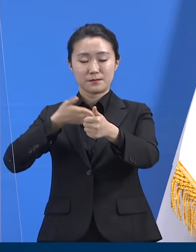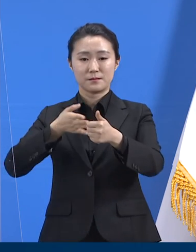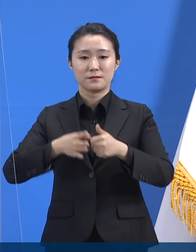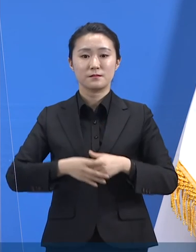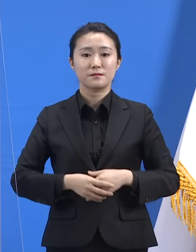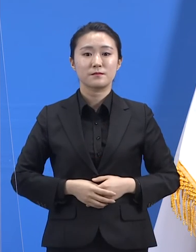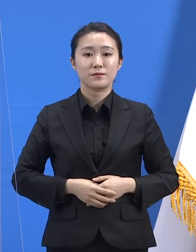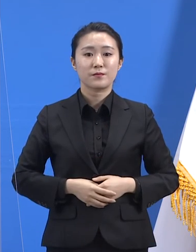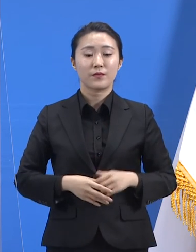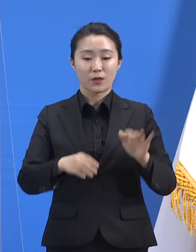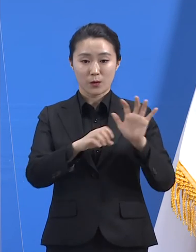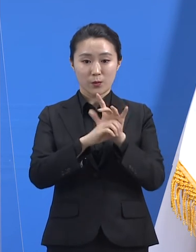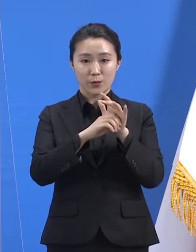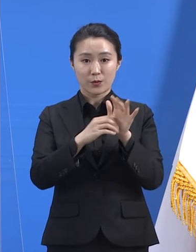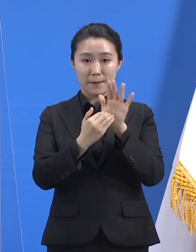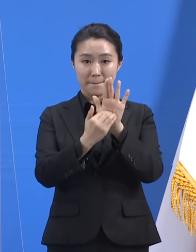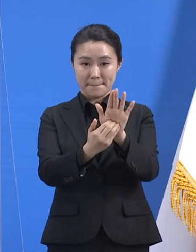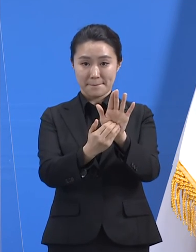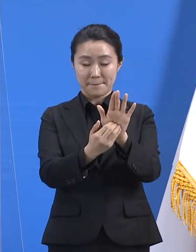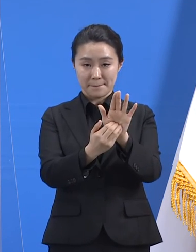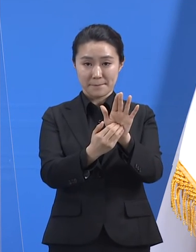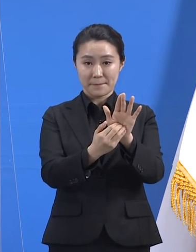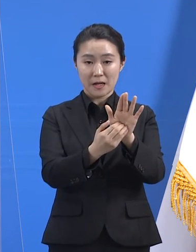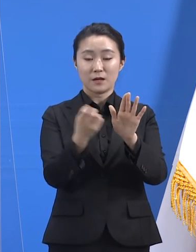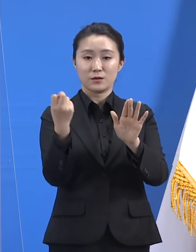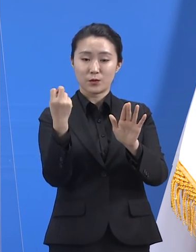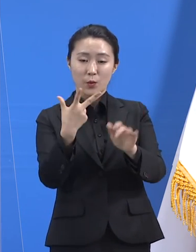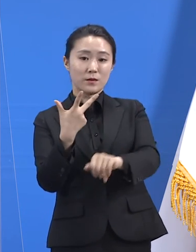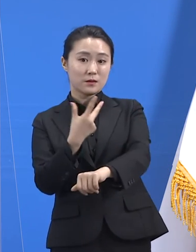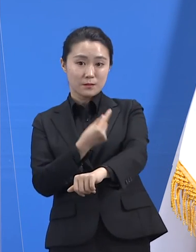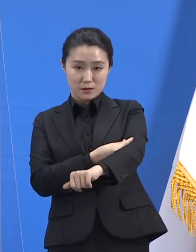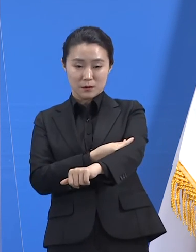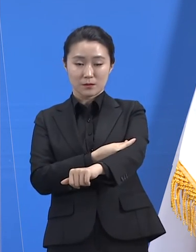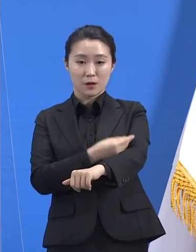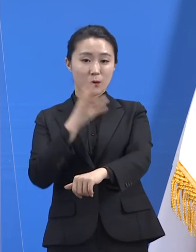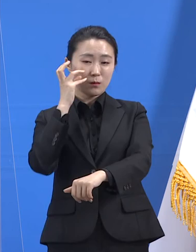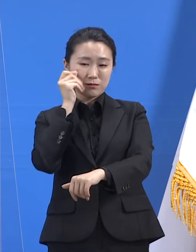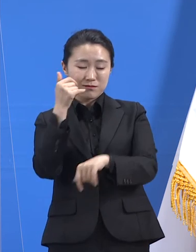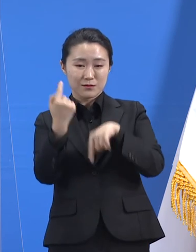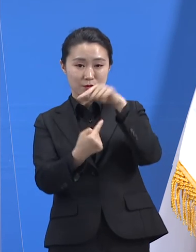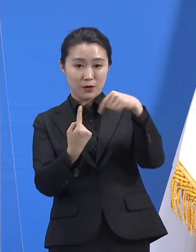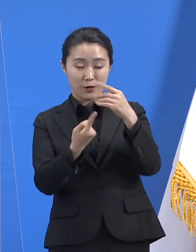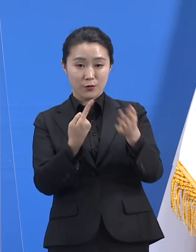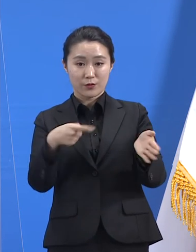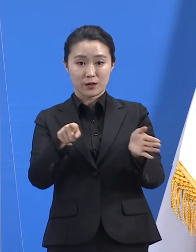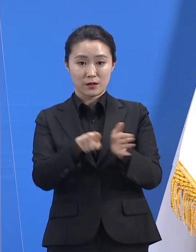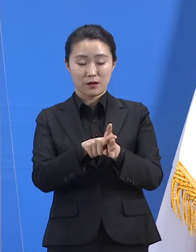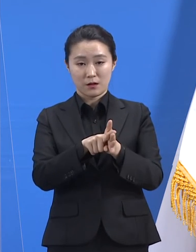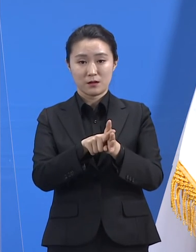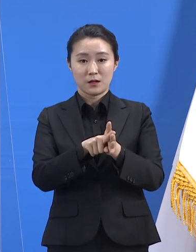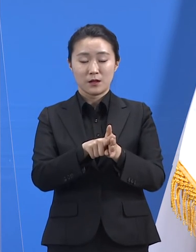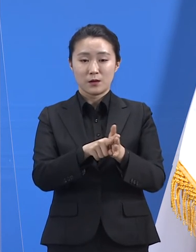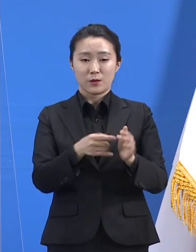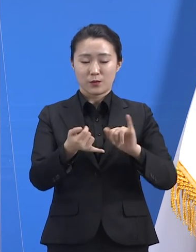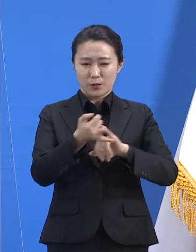코로나19 방역과 백신 접종 사업을 차질 없이 추진하기 위해 필요한 핵심 키워드는 협력입니다.